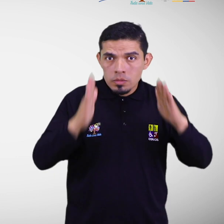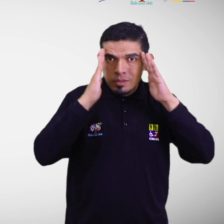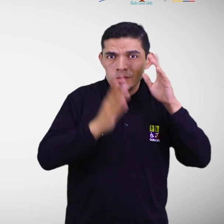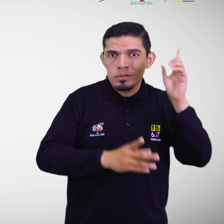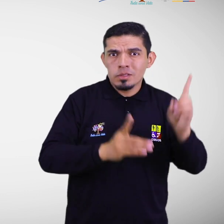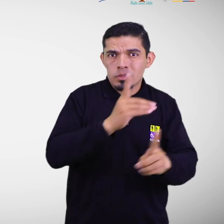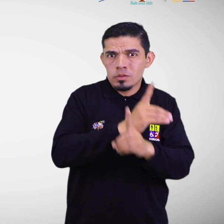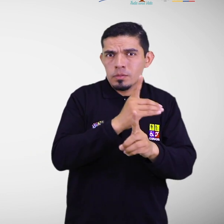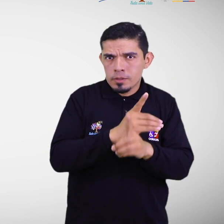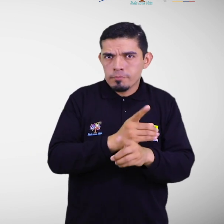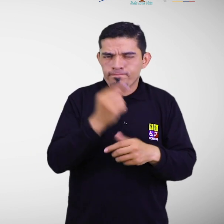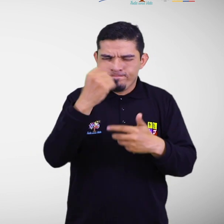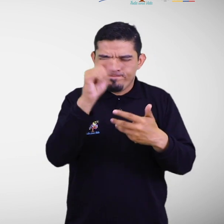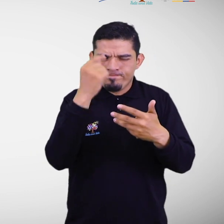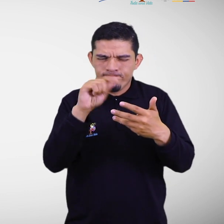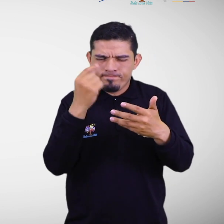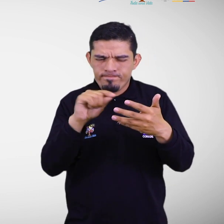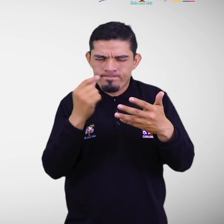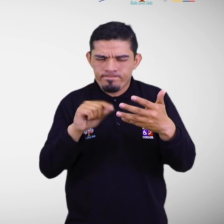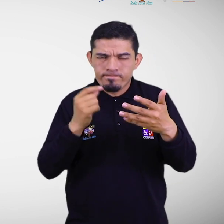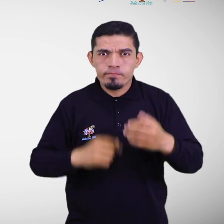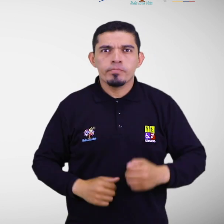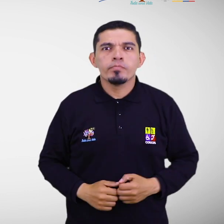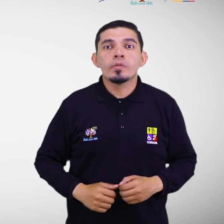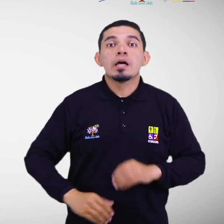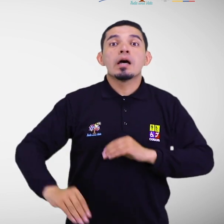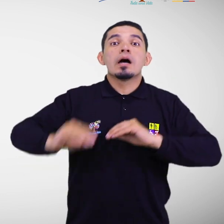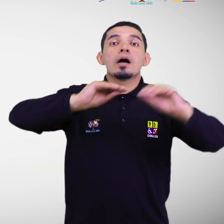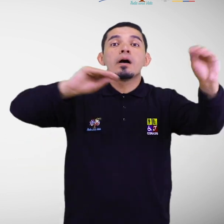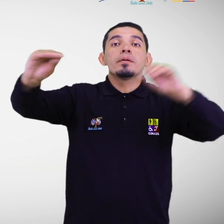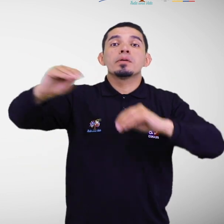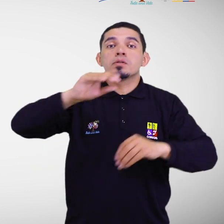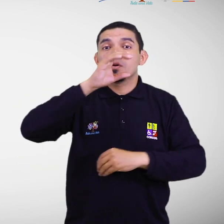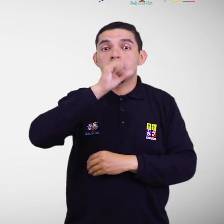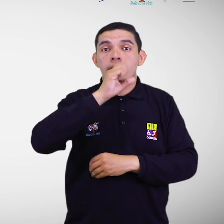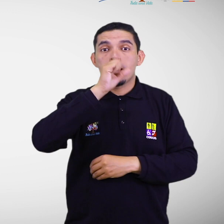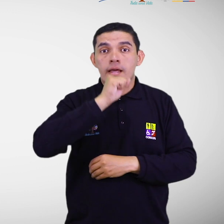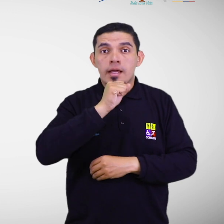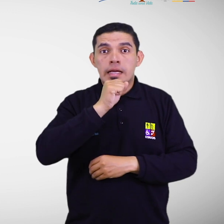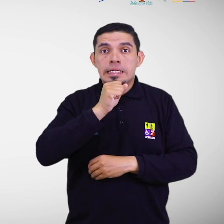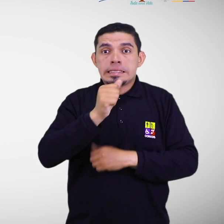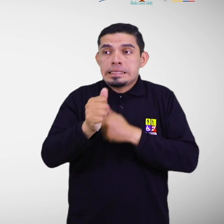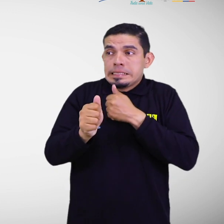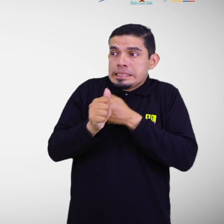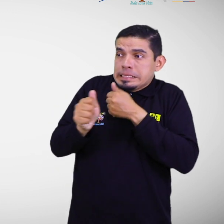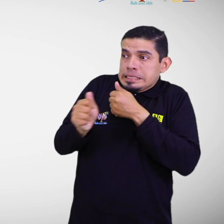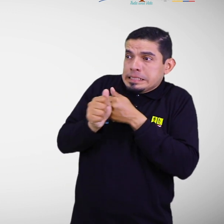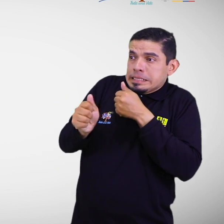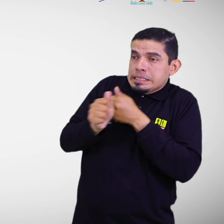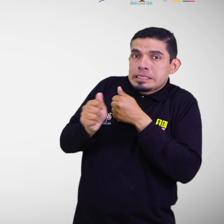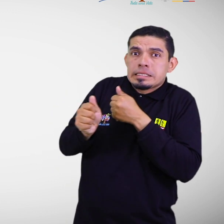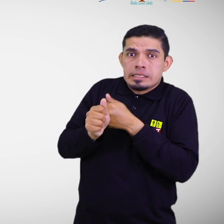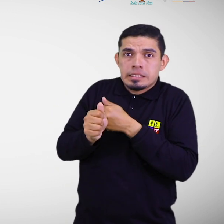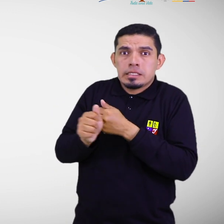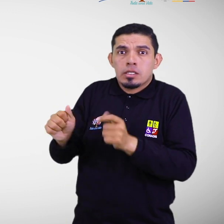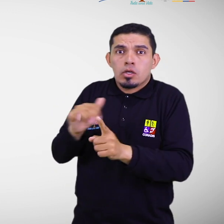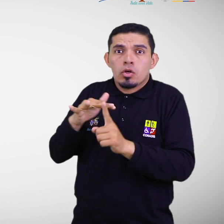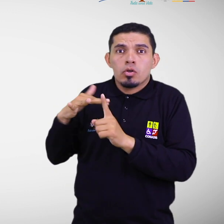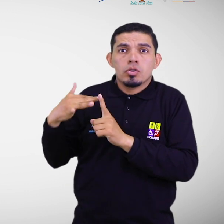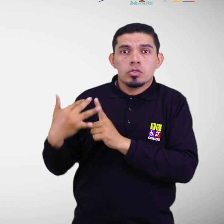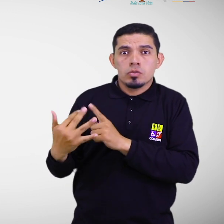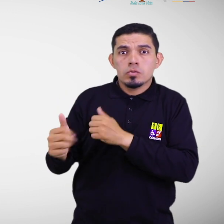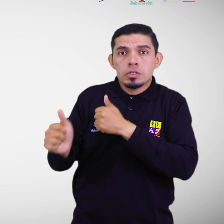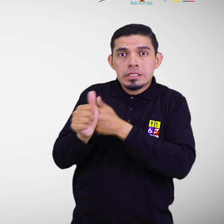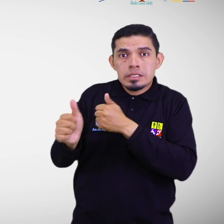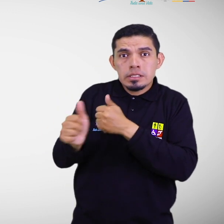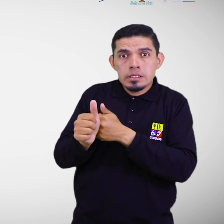las personas con discapacidad. Alerta naranja. Evento inminente. Las condiciones y parámetros indican